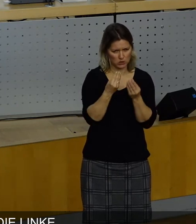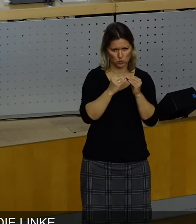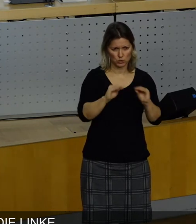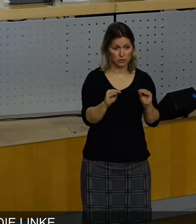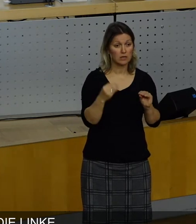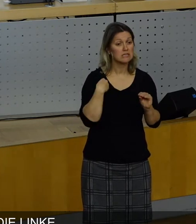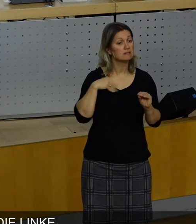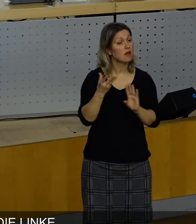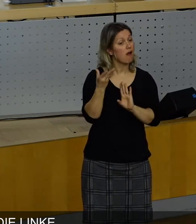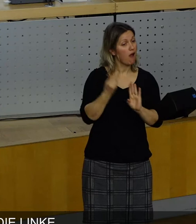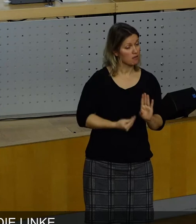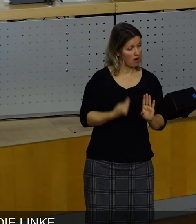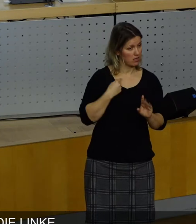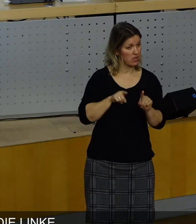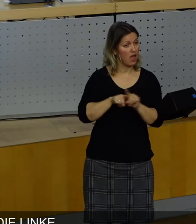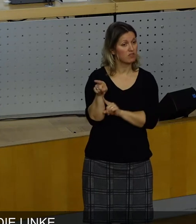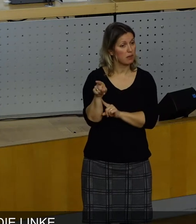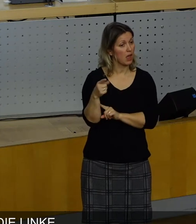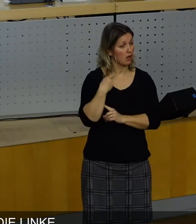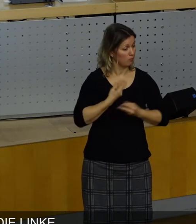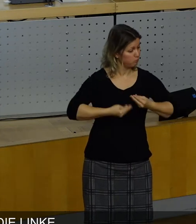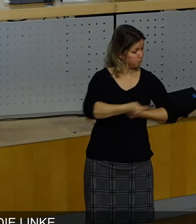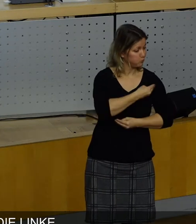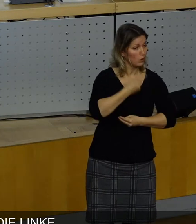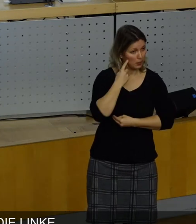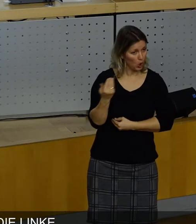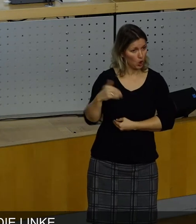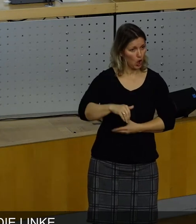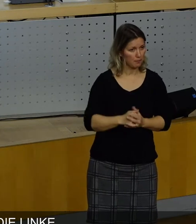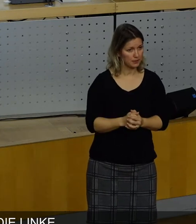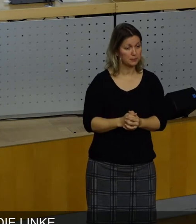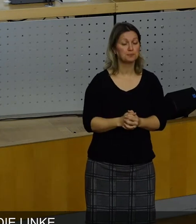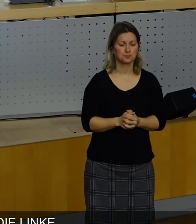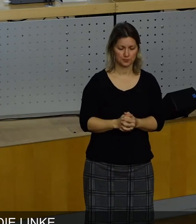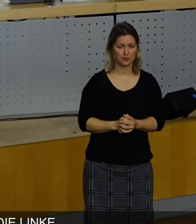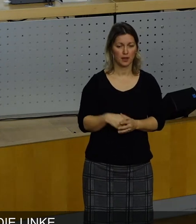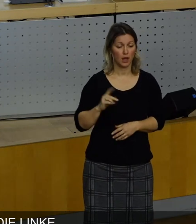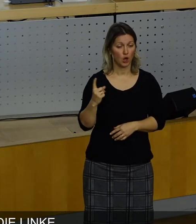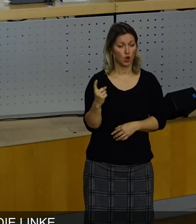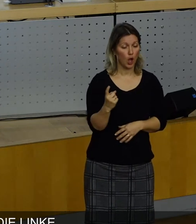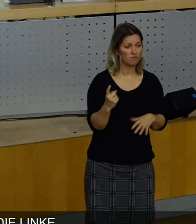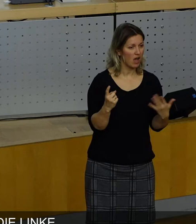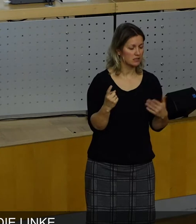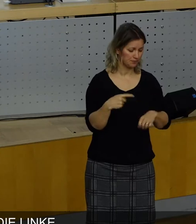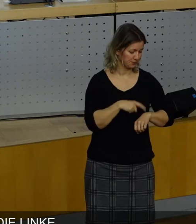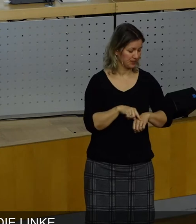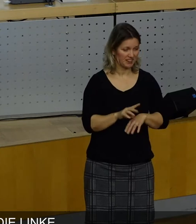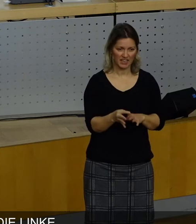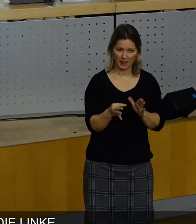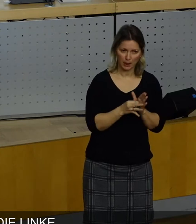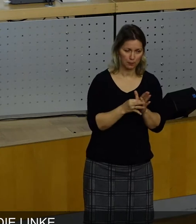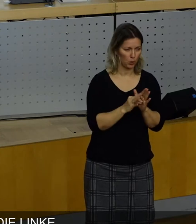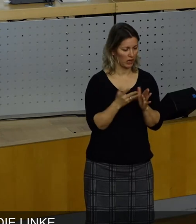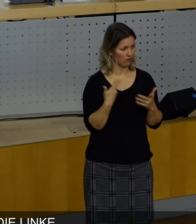FDP eingeladen, an diesen Gesprächen teilzunehmen. Und als sie dann da war, was ist da passiert? Sie kam unpünktlich, sie kam